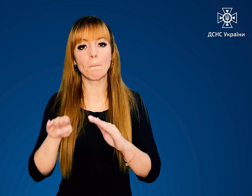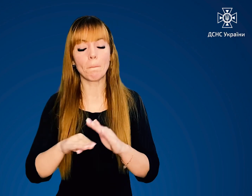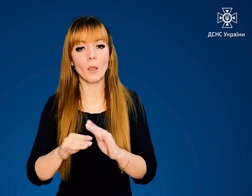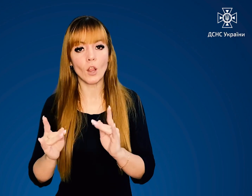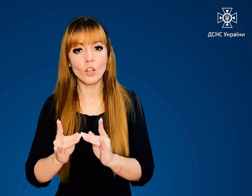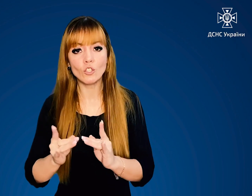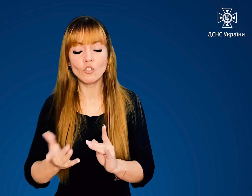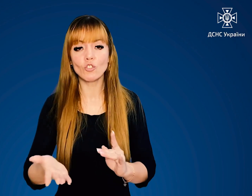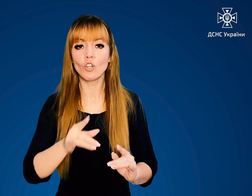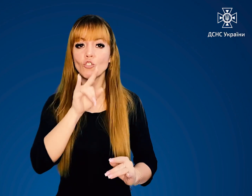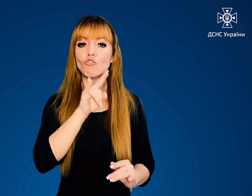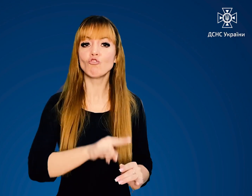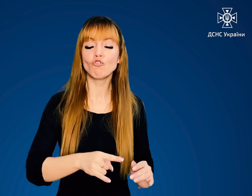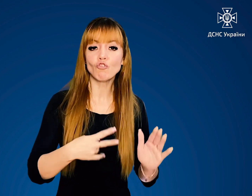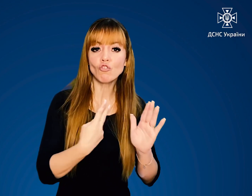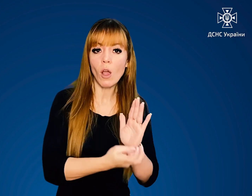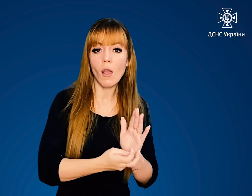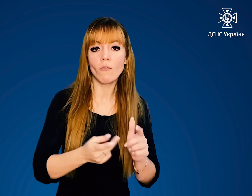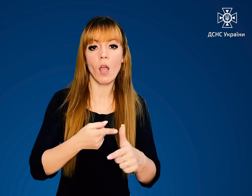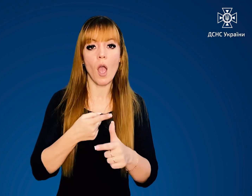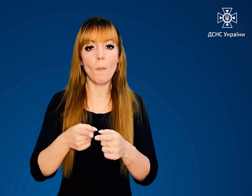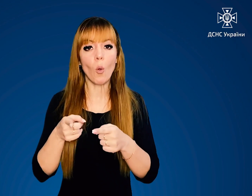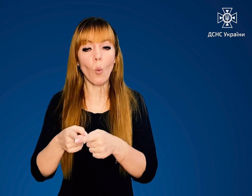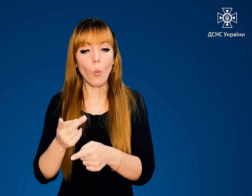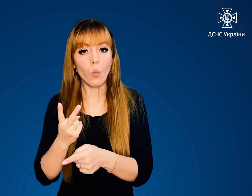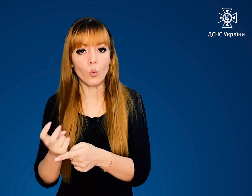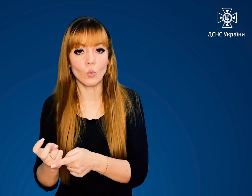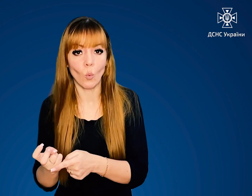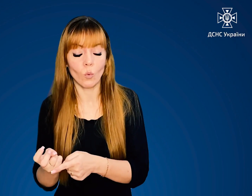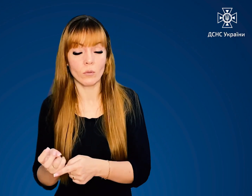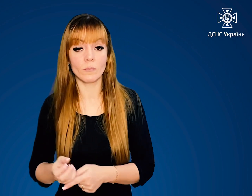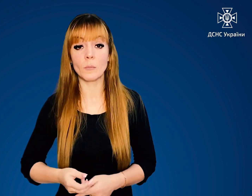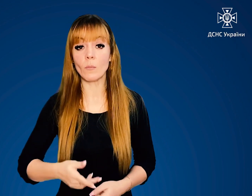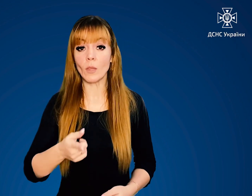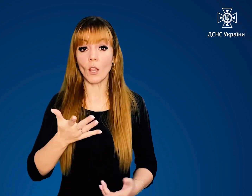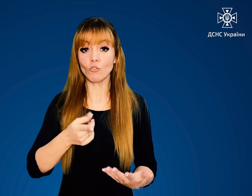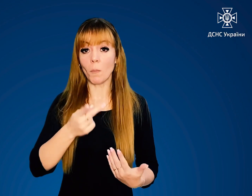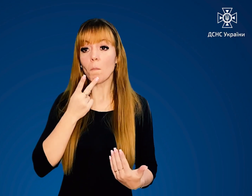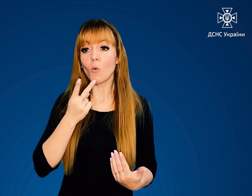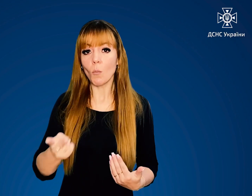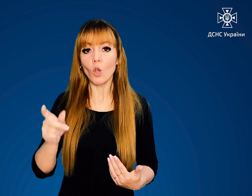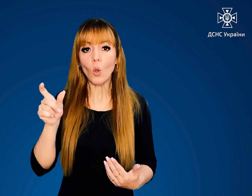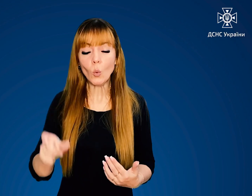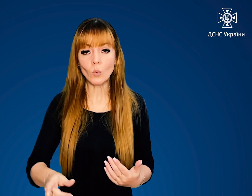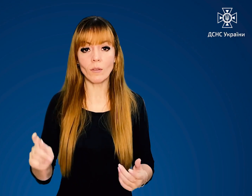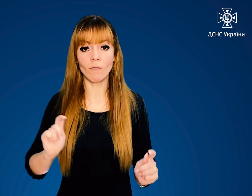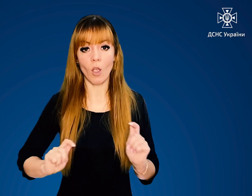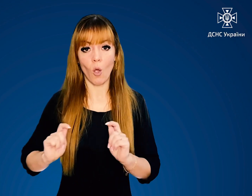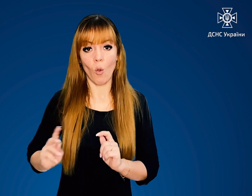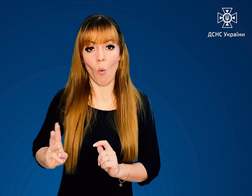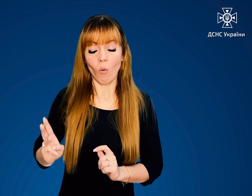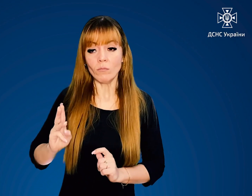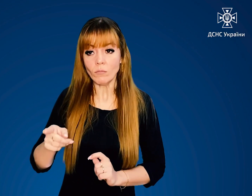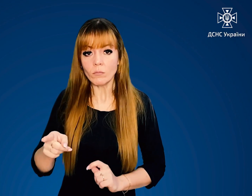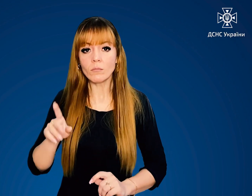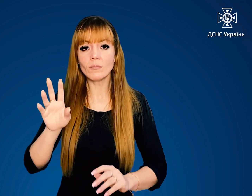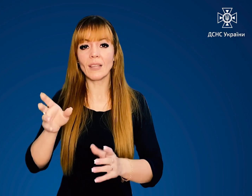затискаються у куток. Побачивши людину, на якій горить одяг, зваліть її на землю та